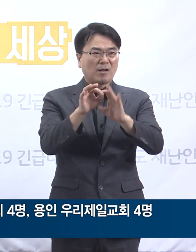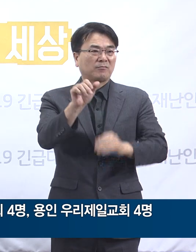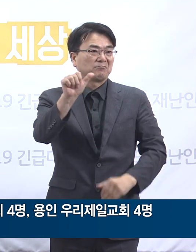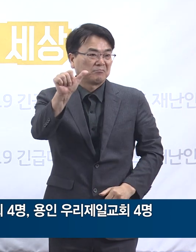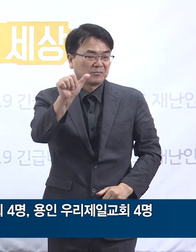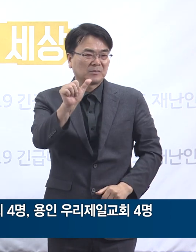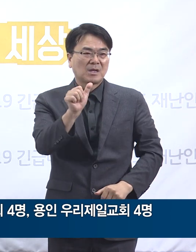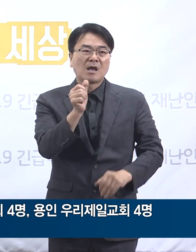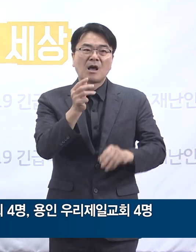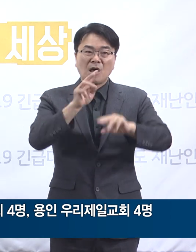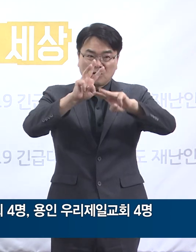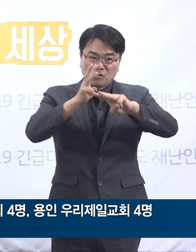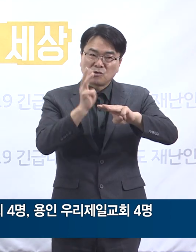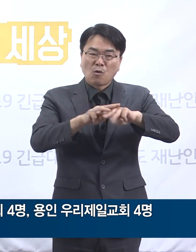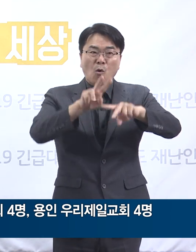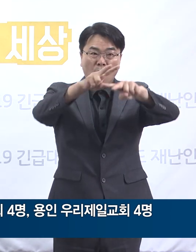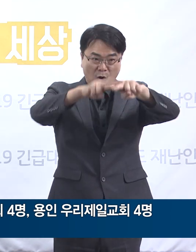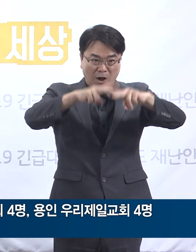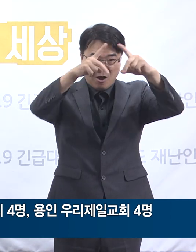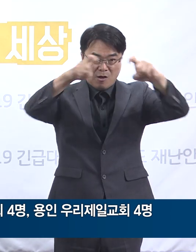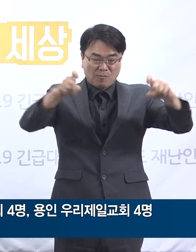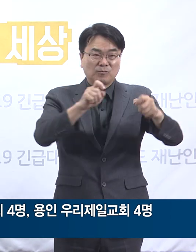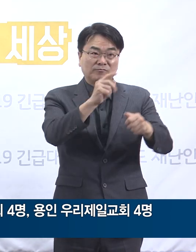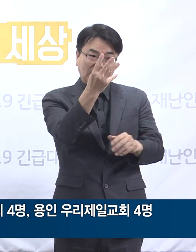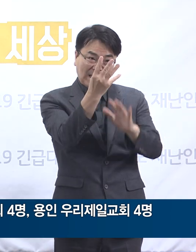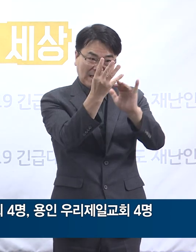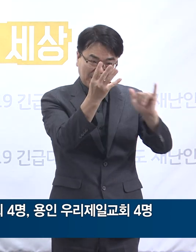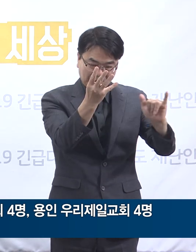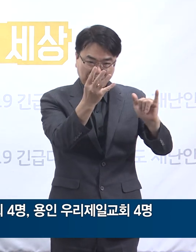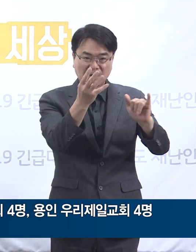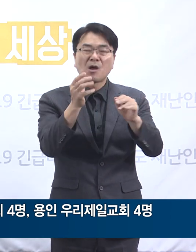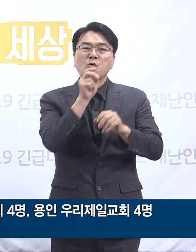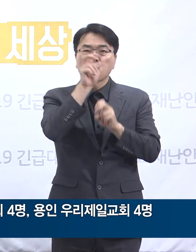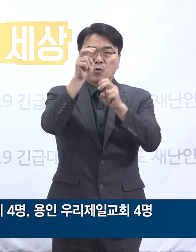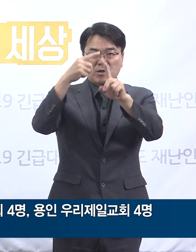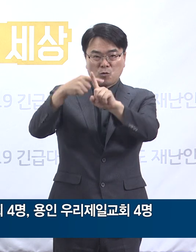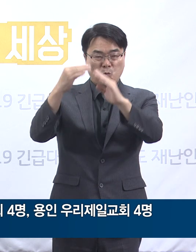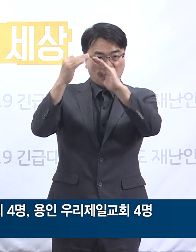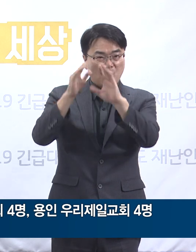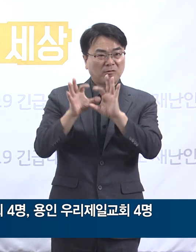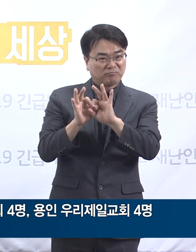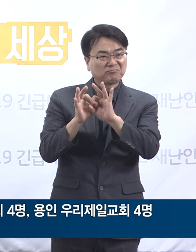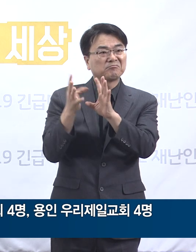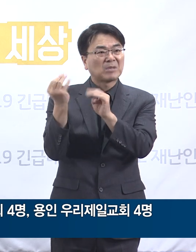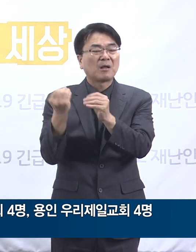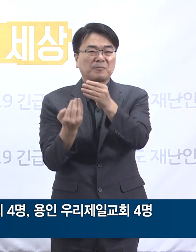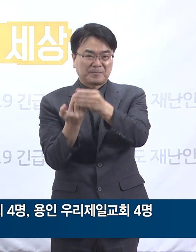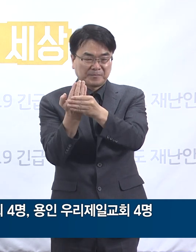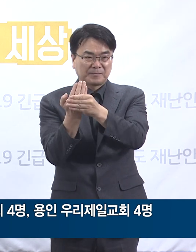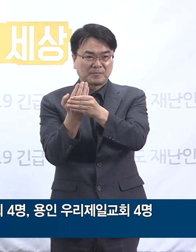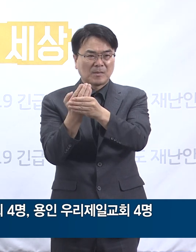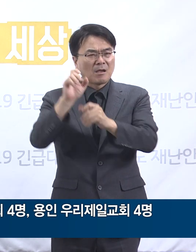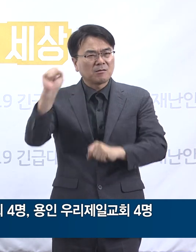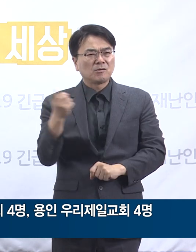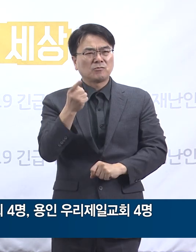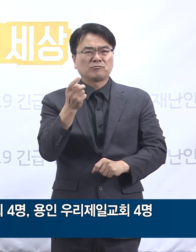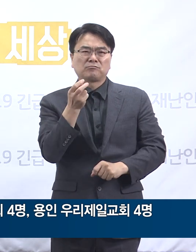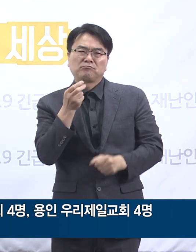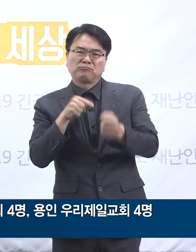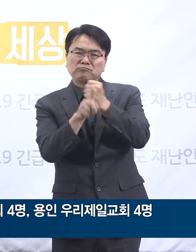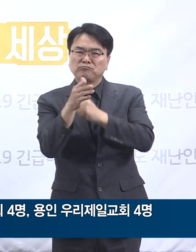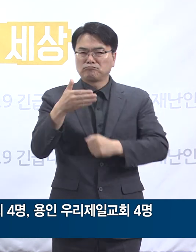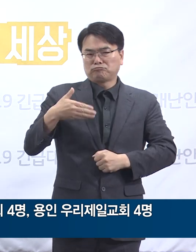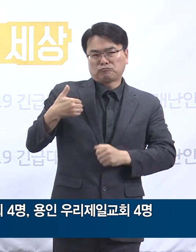광화문 집회 관련 4명, 용인 우리제일교회 관련 4명 등이며 감염 원인 불명 확진자는 25.3